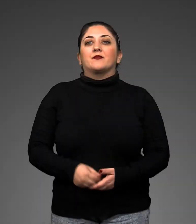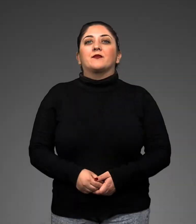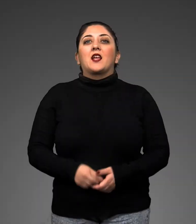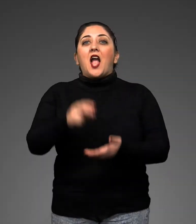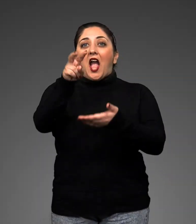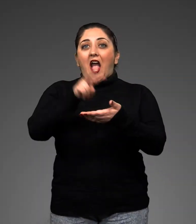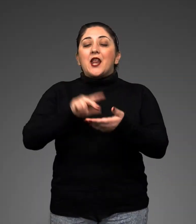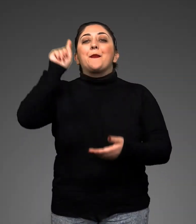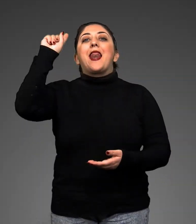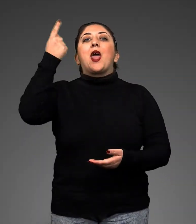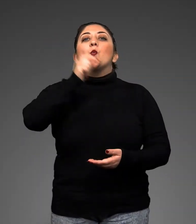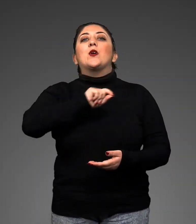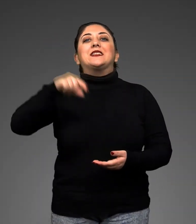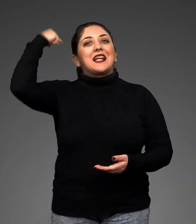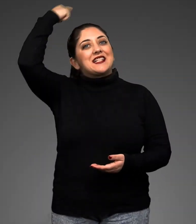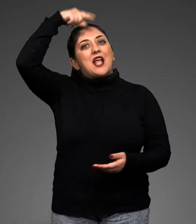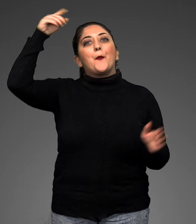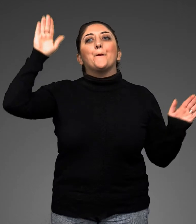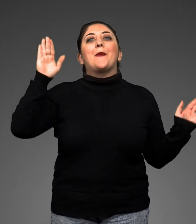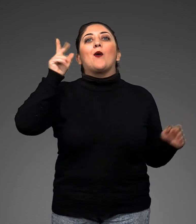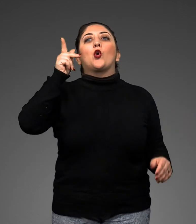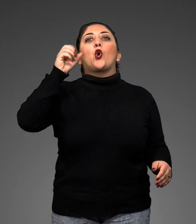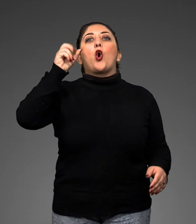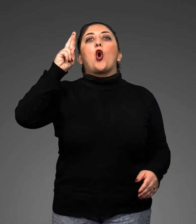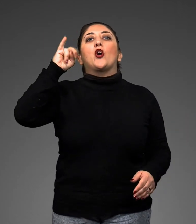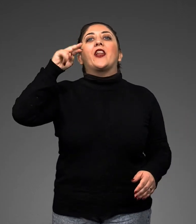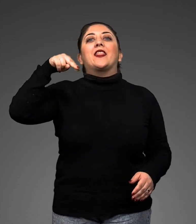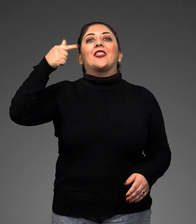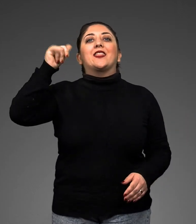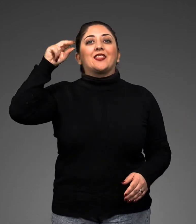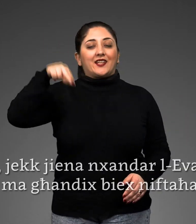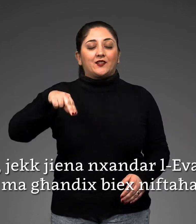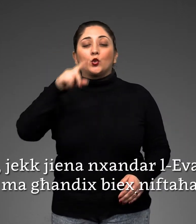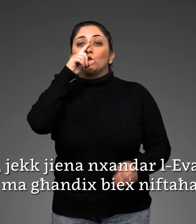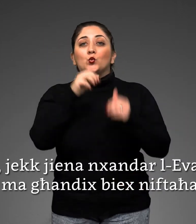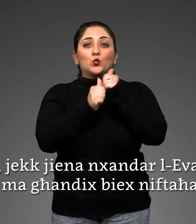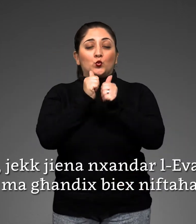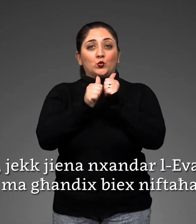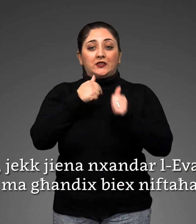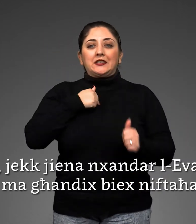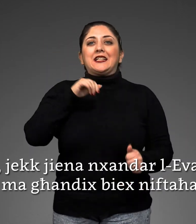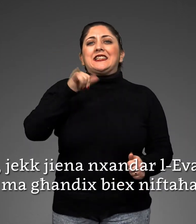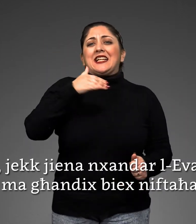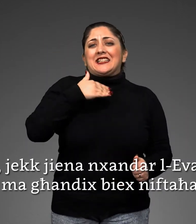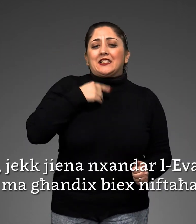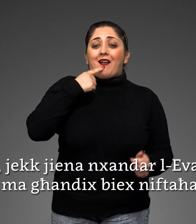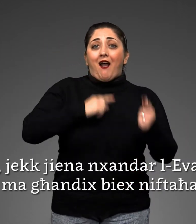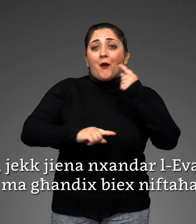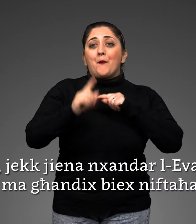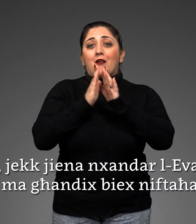Għari millewa li trata sanpaw la' postul l-korentin. Hwuti, jek jina nxandar l-evanġelju